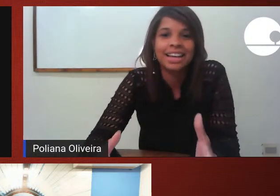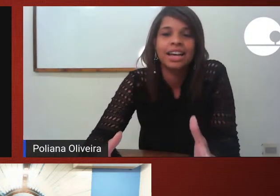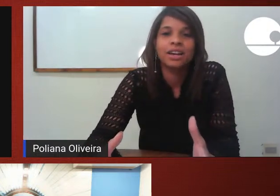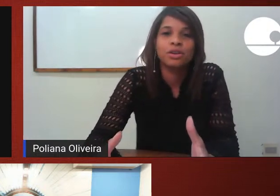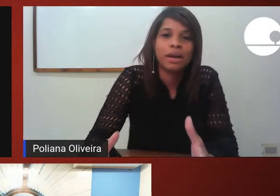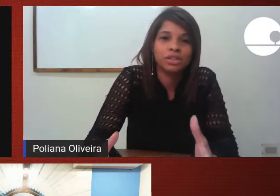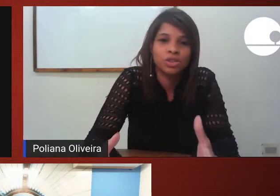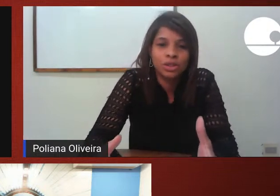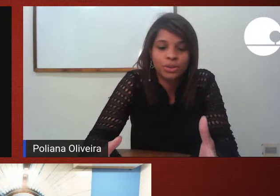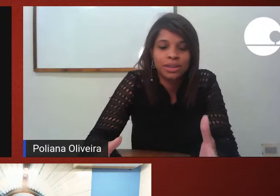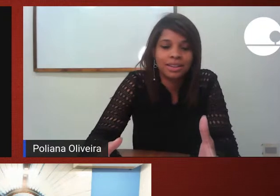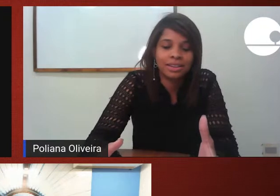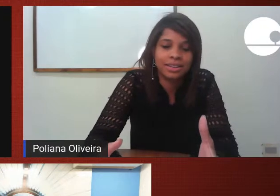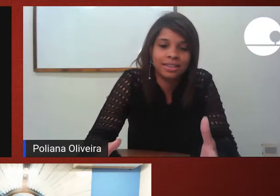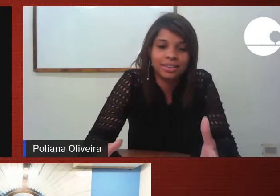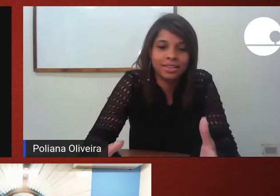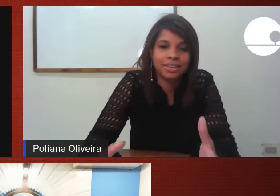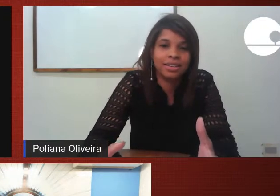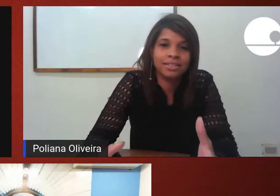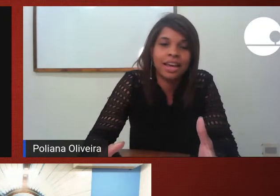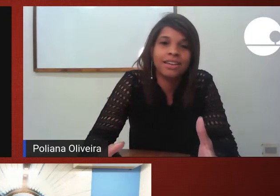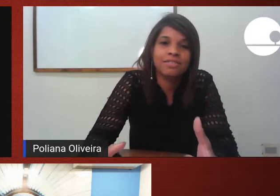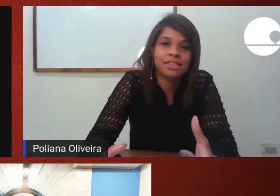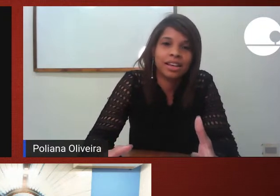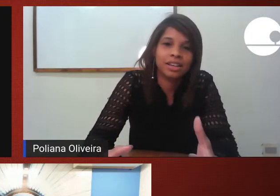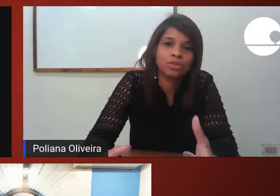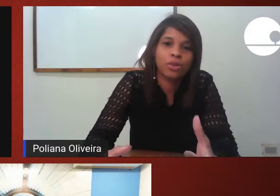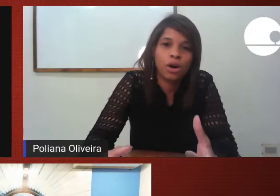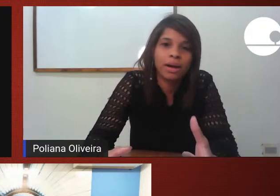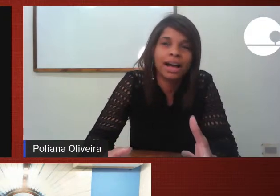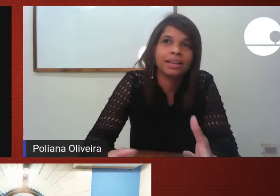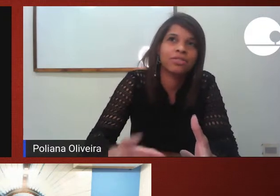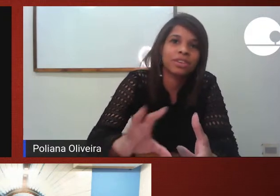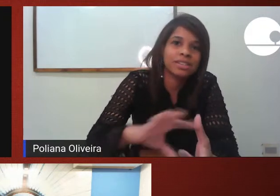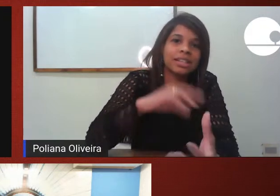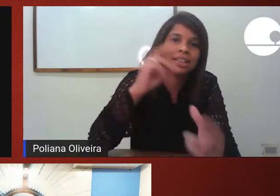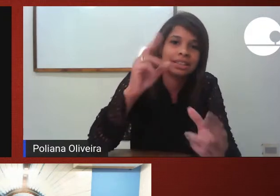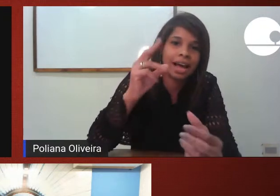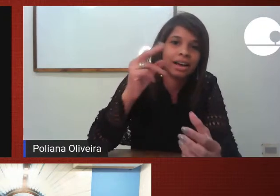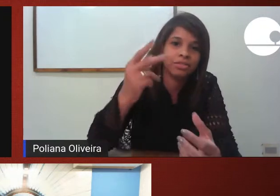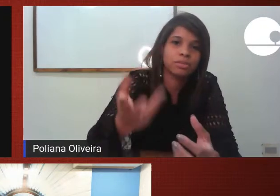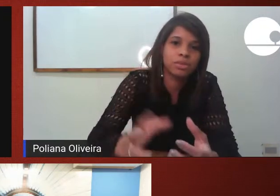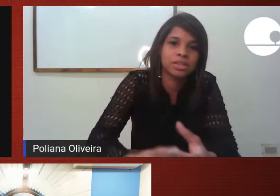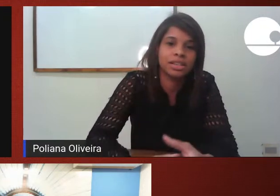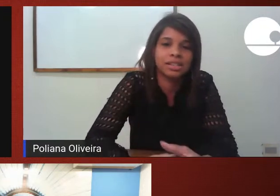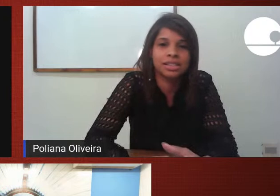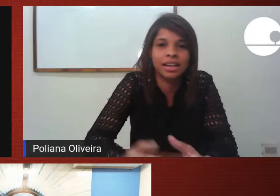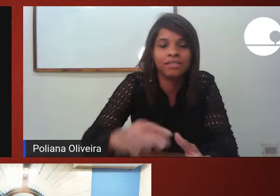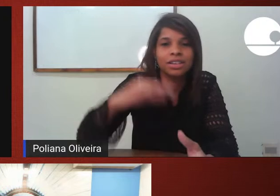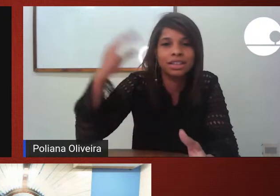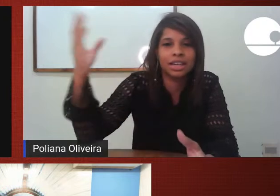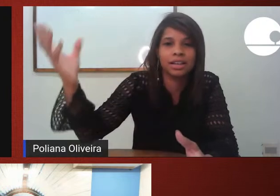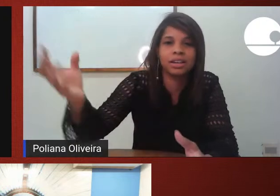eu imagino que deve ser de forma a facilitar vamos dizer assim a vida dele